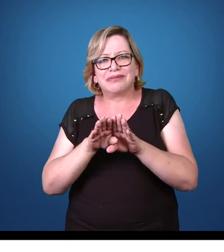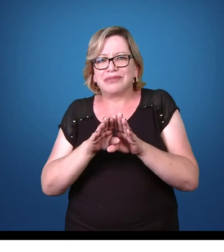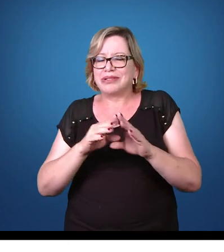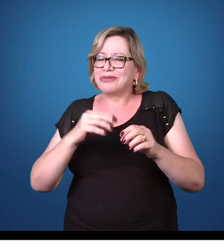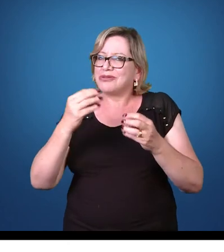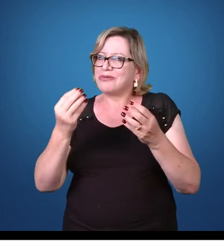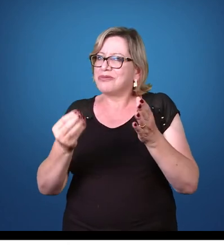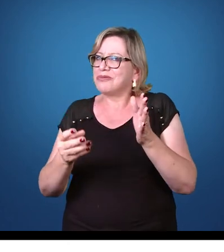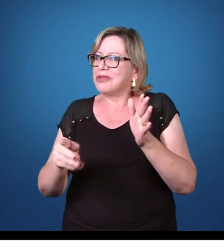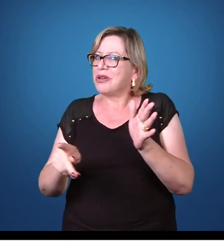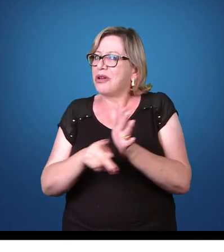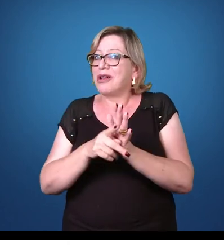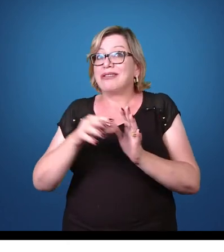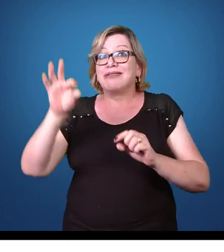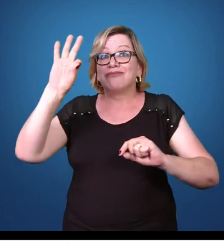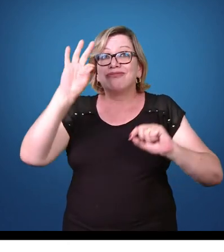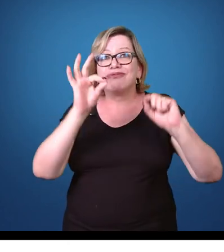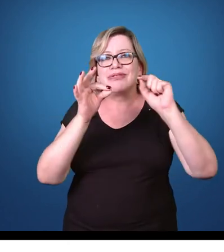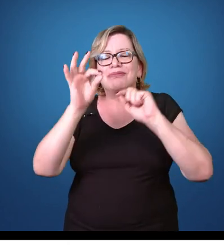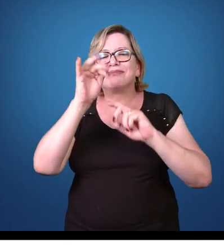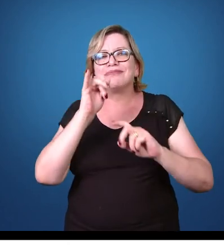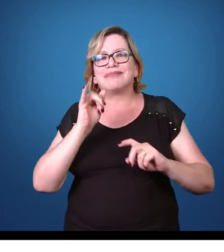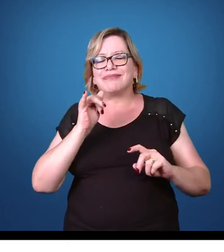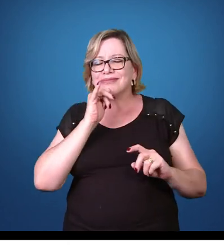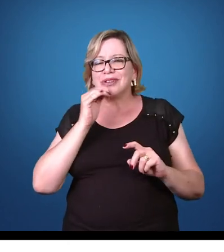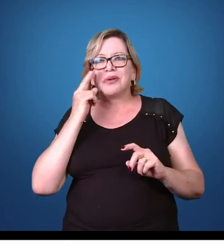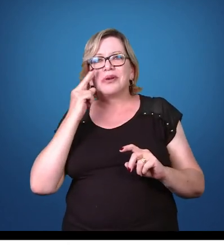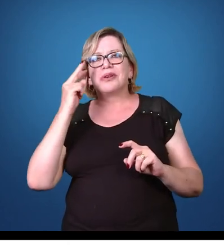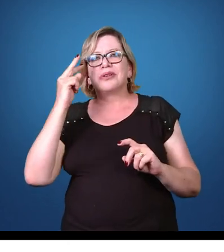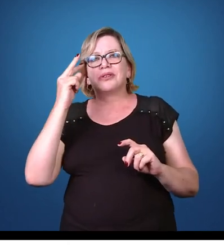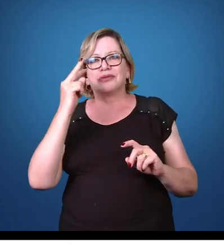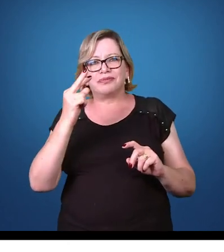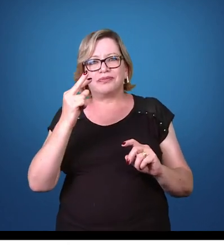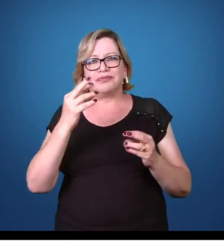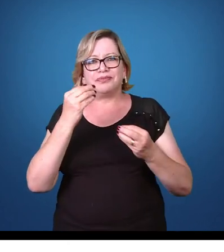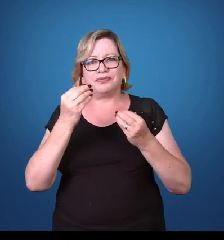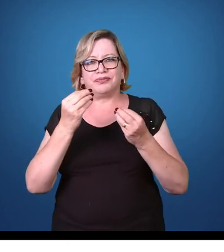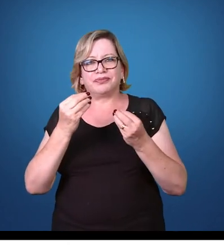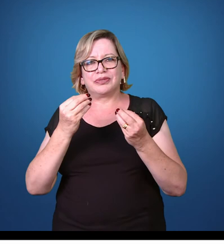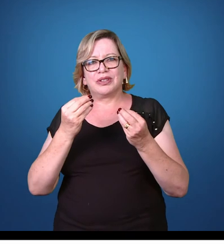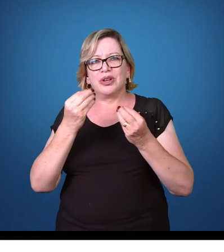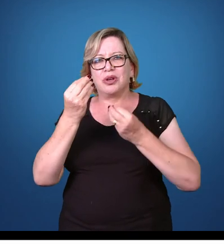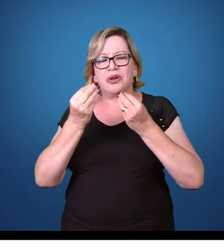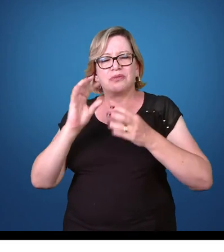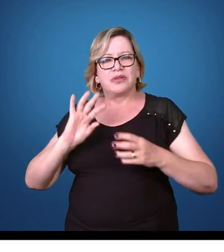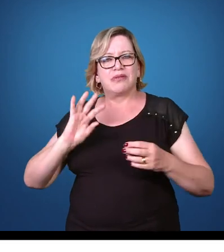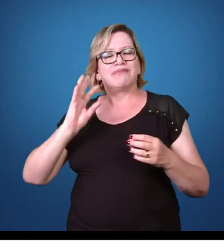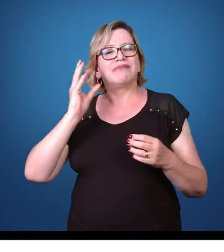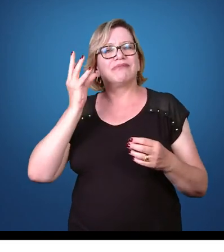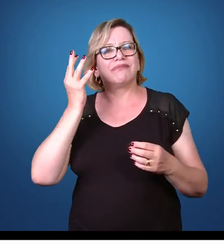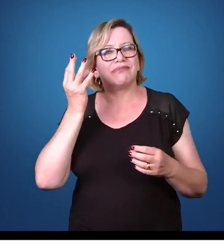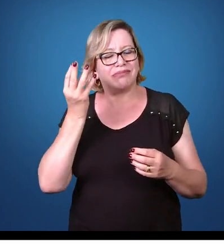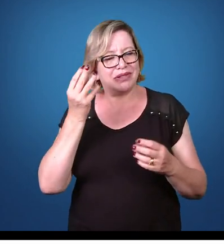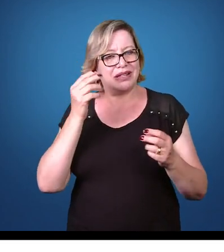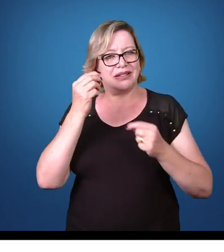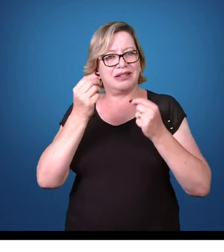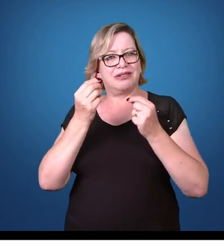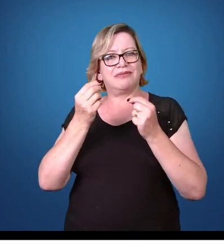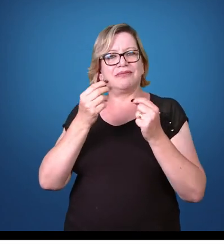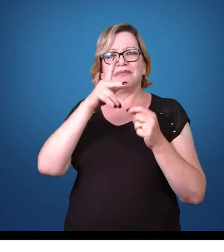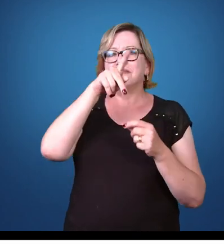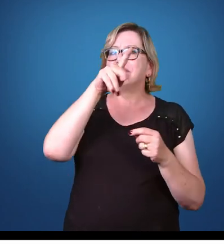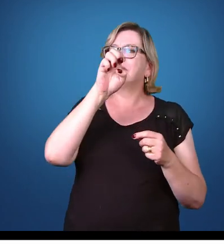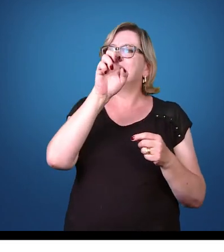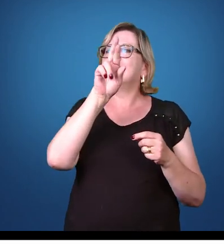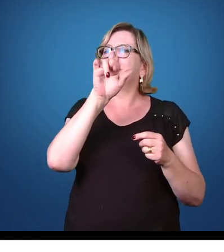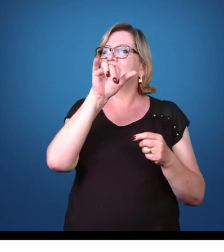contaminou esse hospedeiro. Então, vamos dar uma olhada nessa questão de periodicidade e espécie